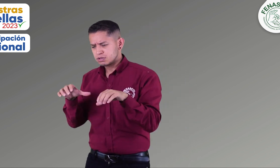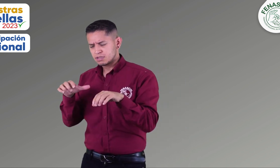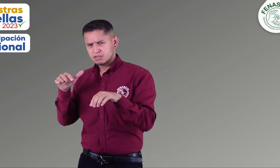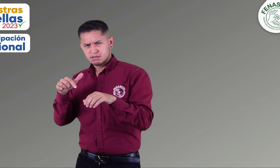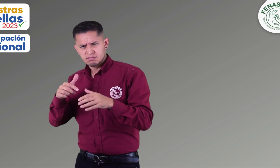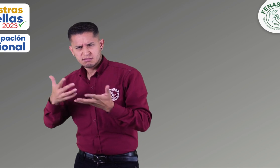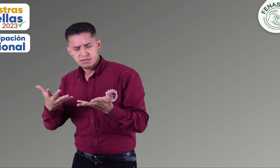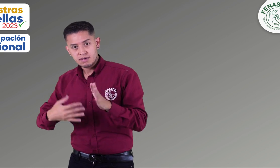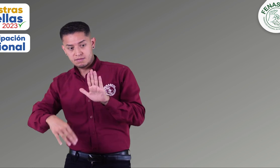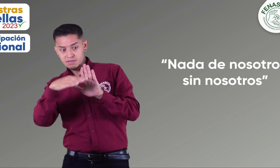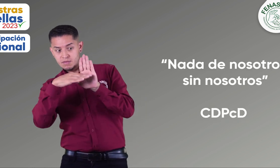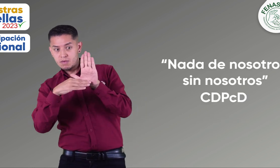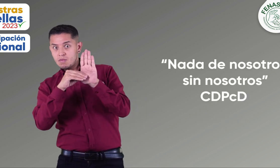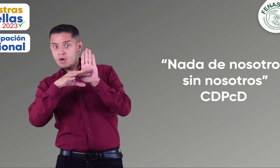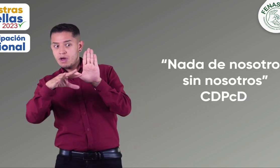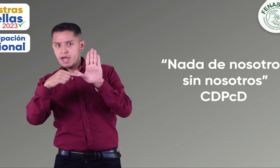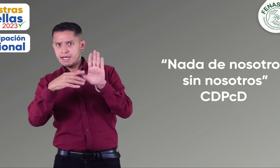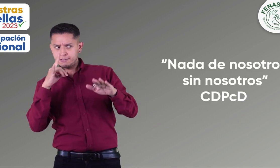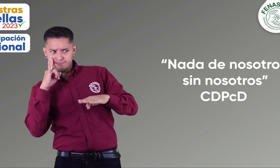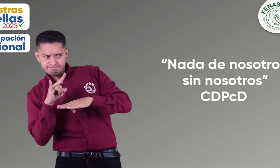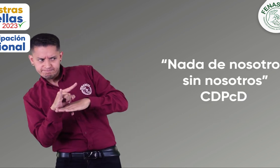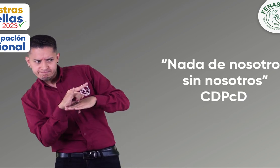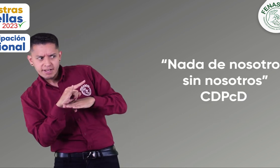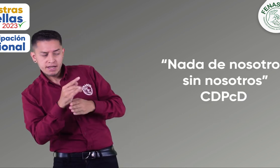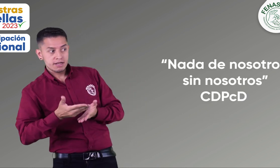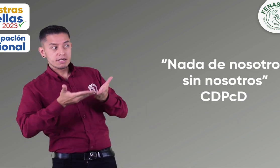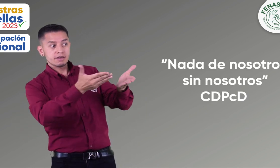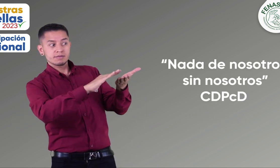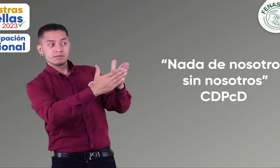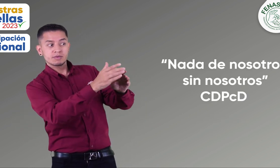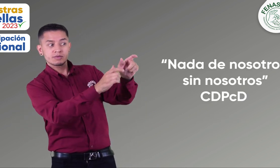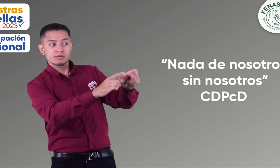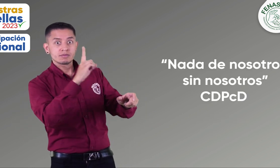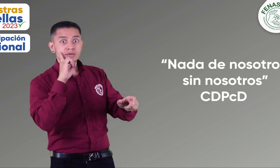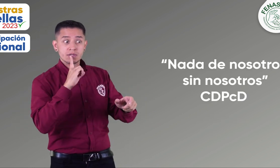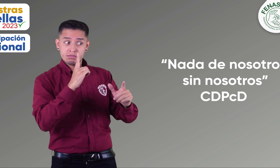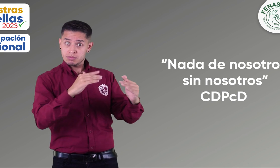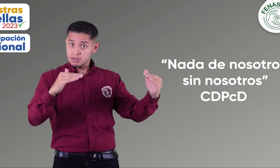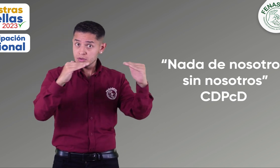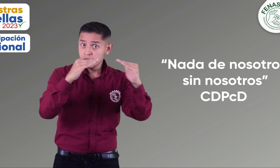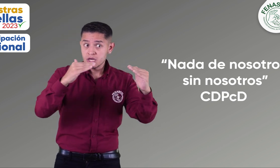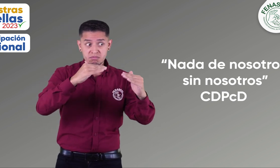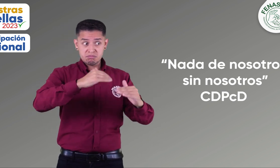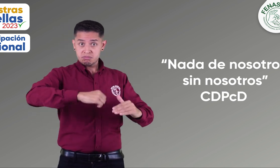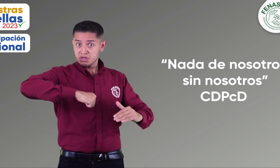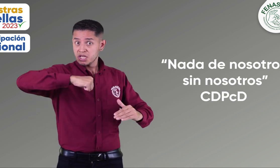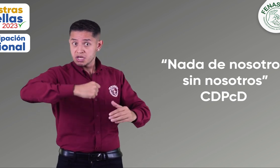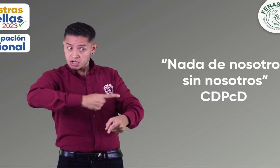espacios permiten generar impacto a largo plazo, tener políticas públicas que velen por los